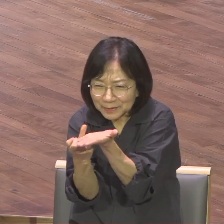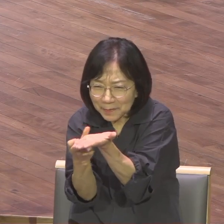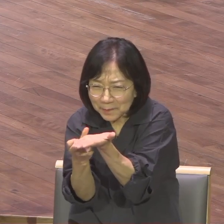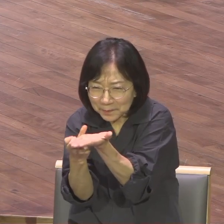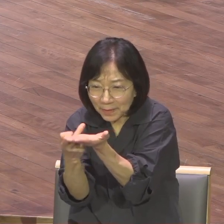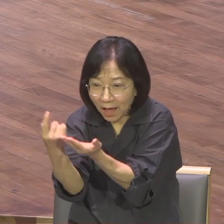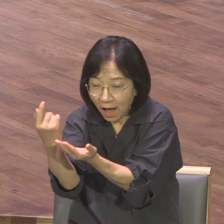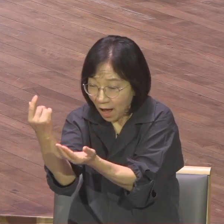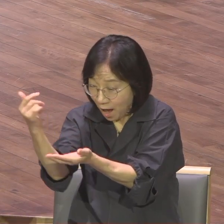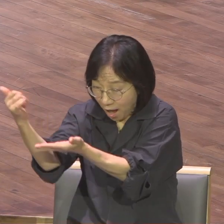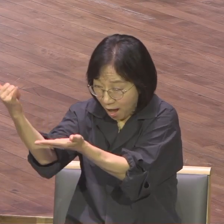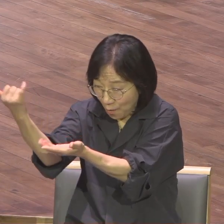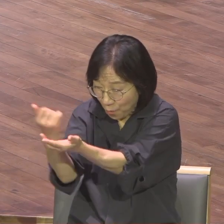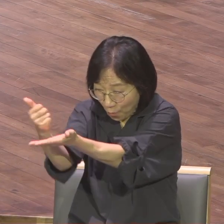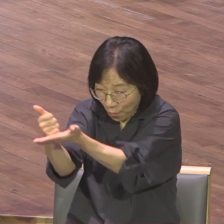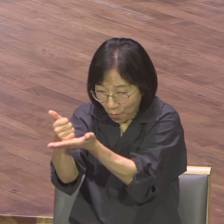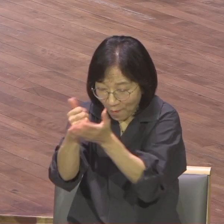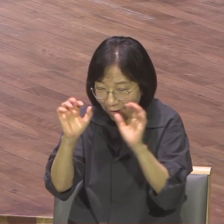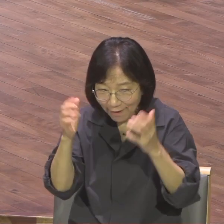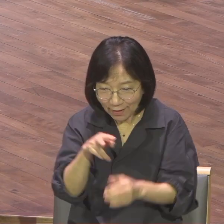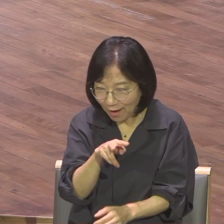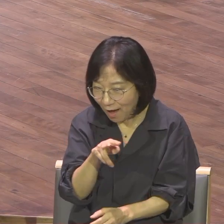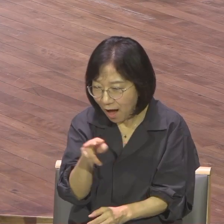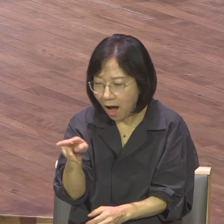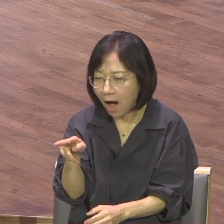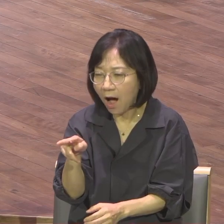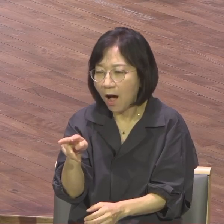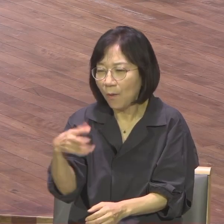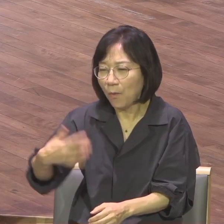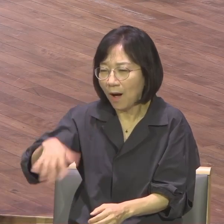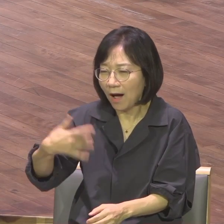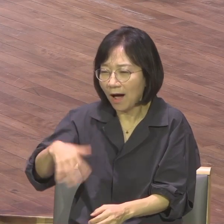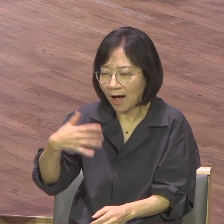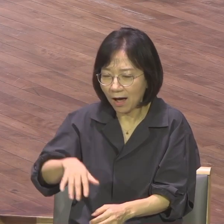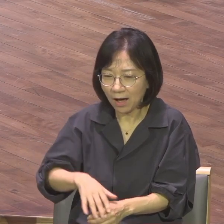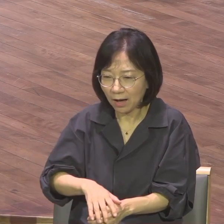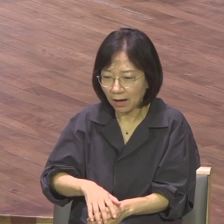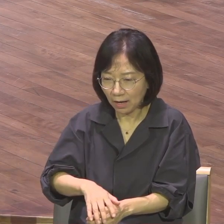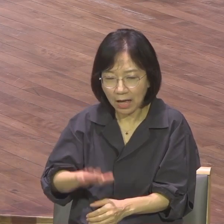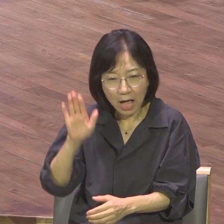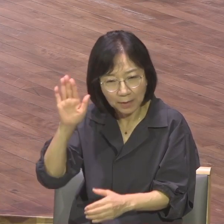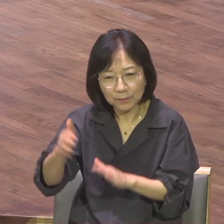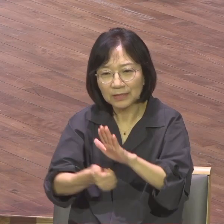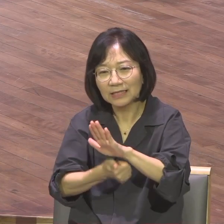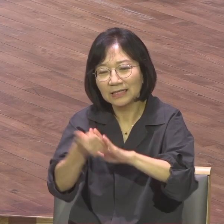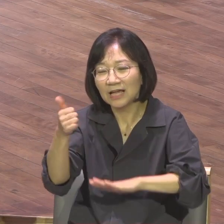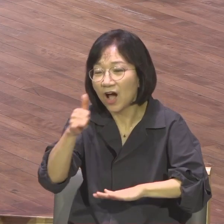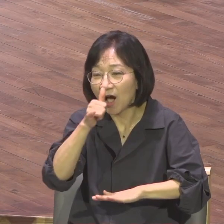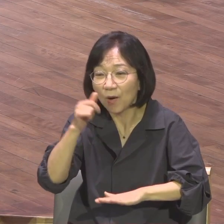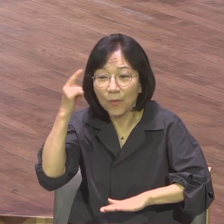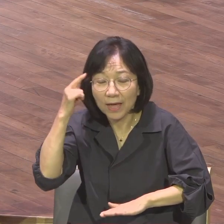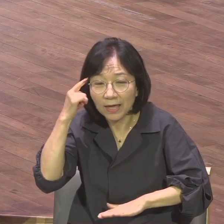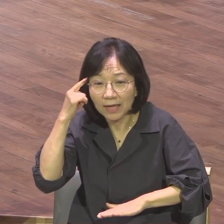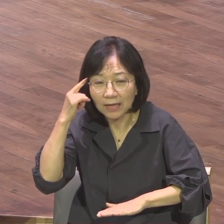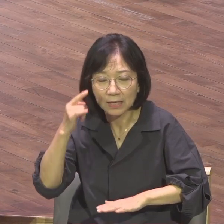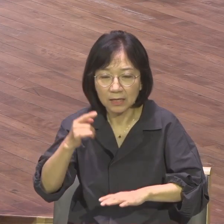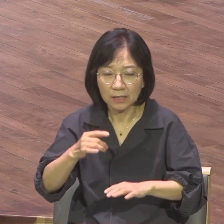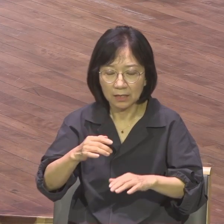우리 단체가 정말 희망이 있구나 왜요? 후대가 자라나고 있어요 오천 종족 살릴 해외